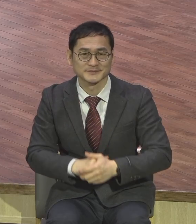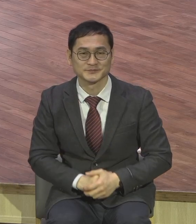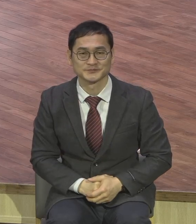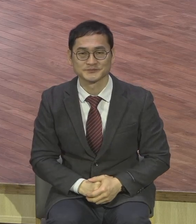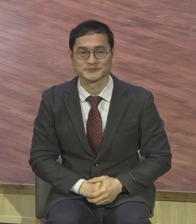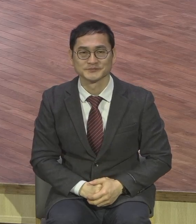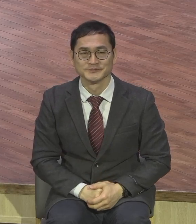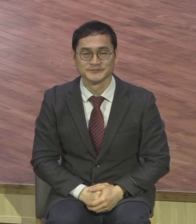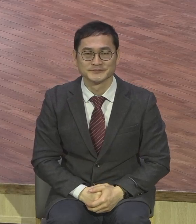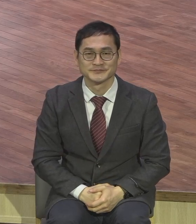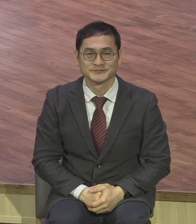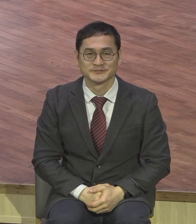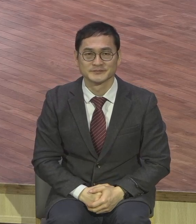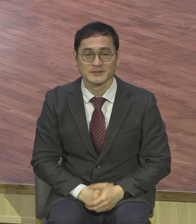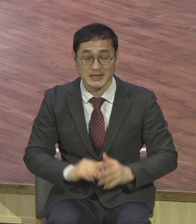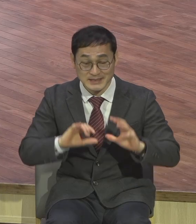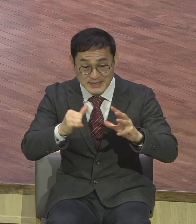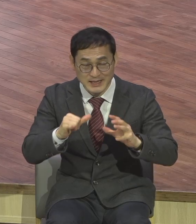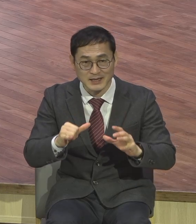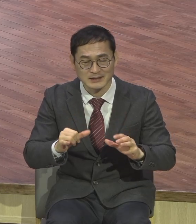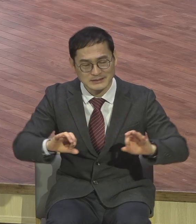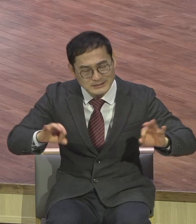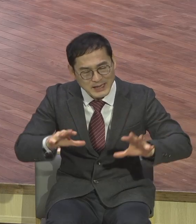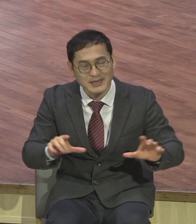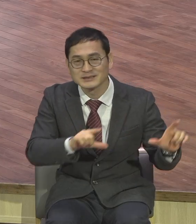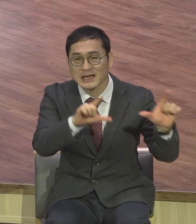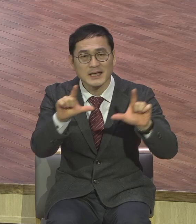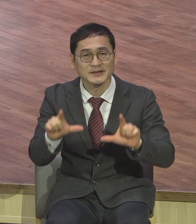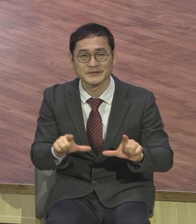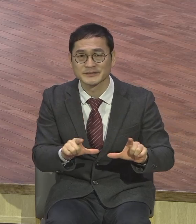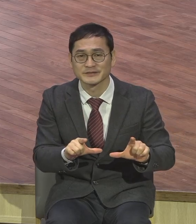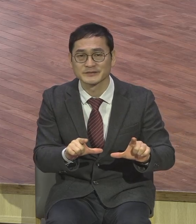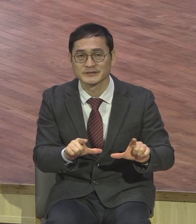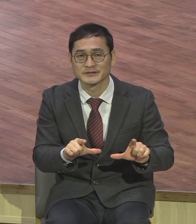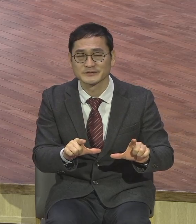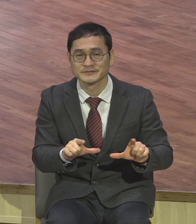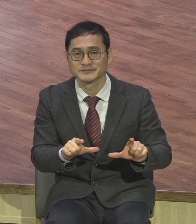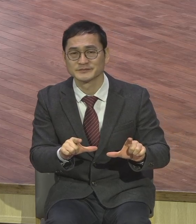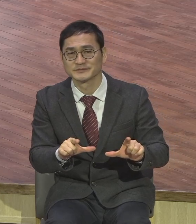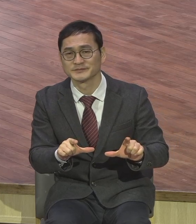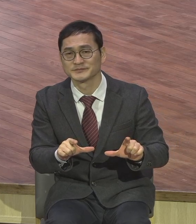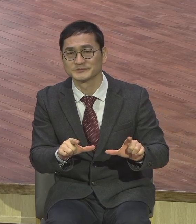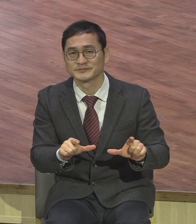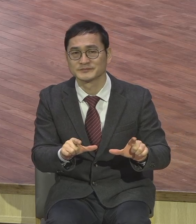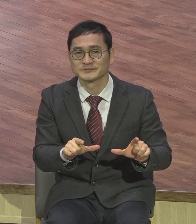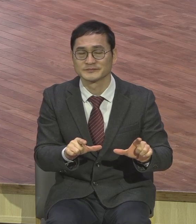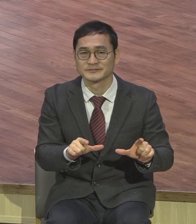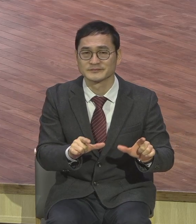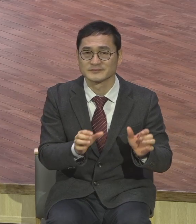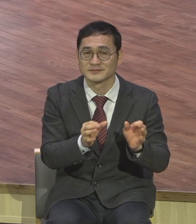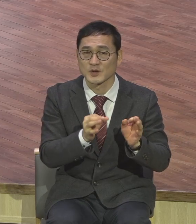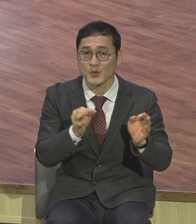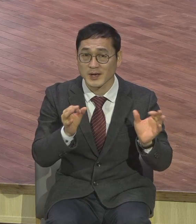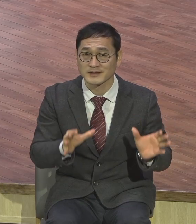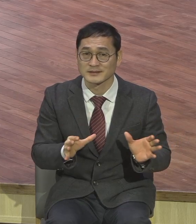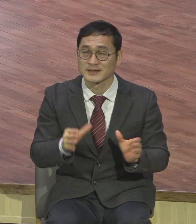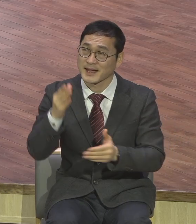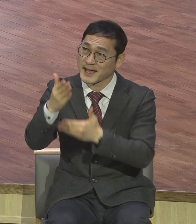살면서 잠시 살면서 이 모양 저 모양으로 그래 살지만은 우리가 하나님을 위해서 살았기 때문에